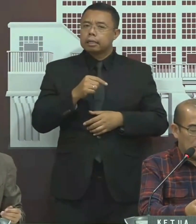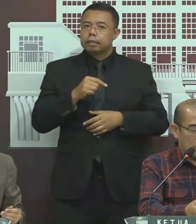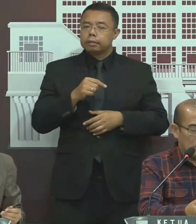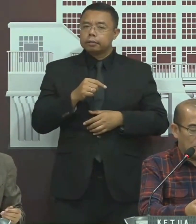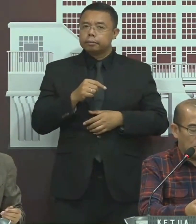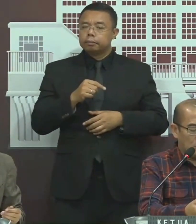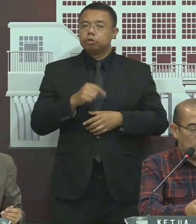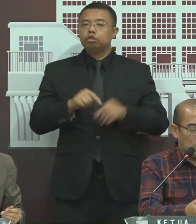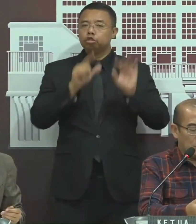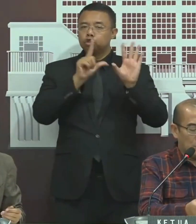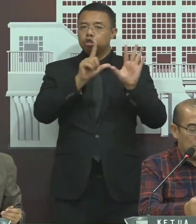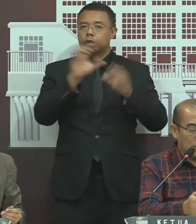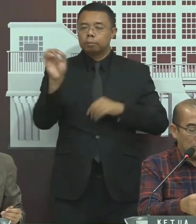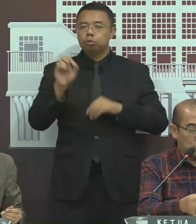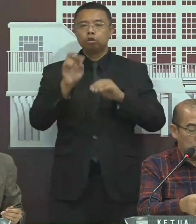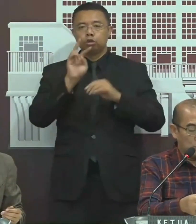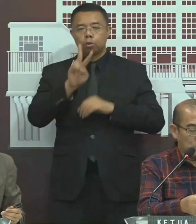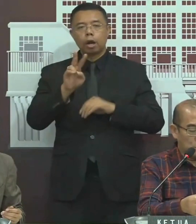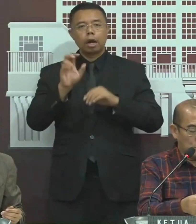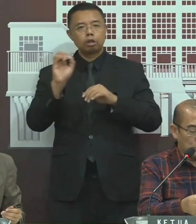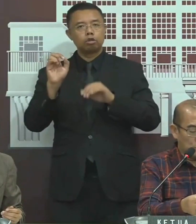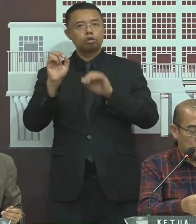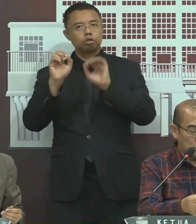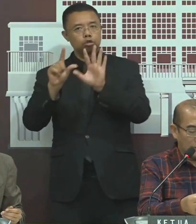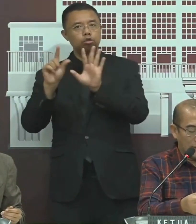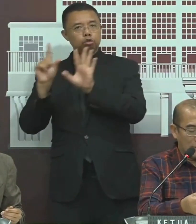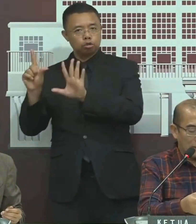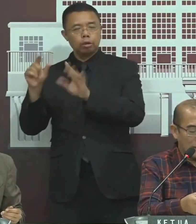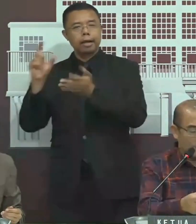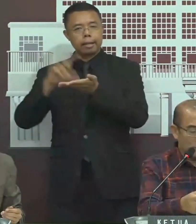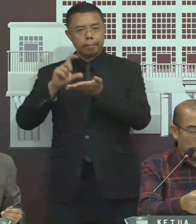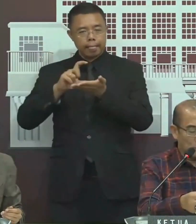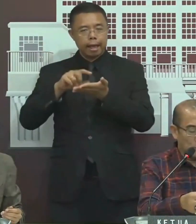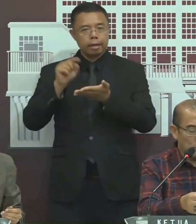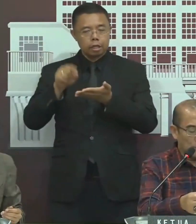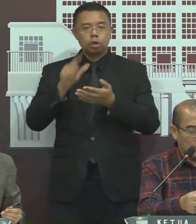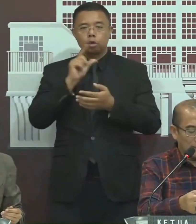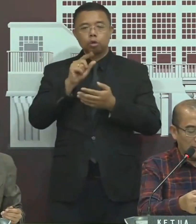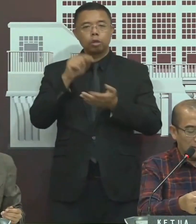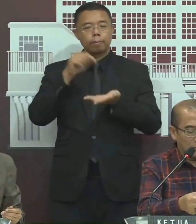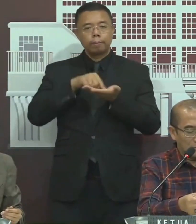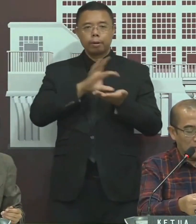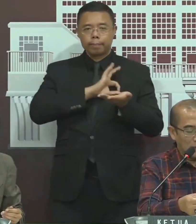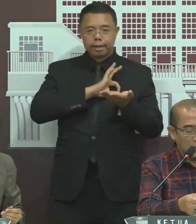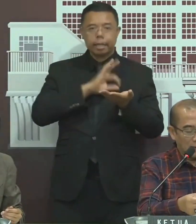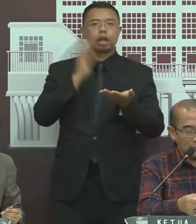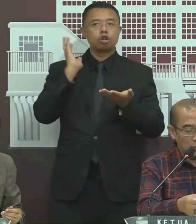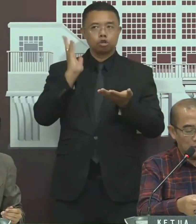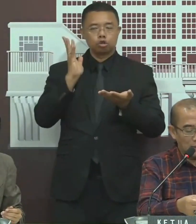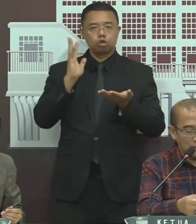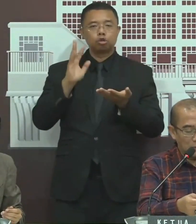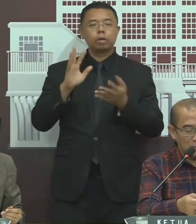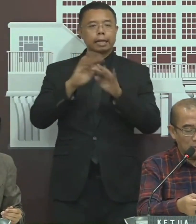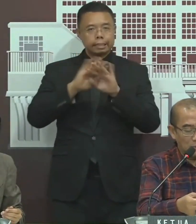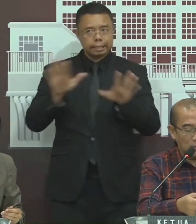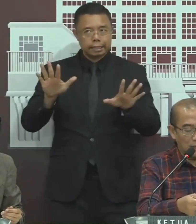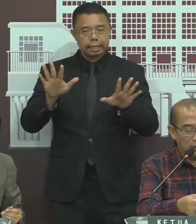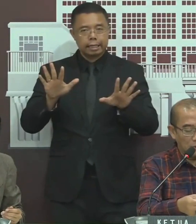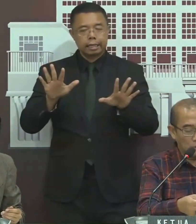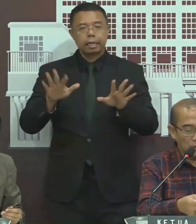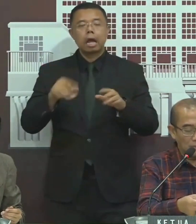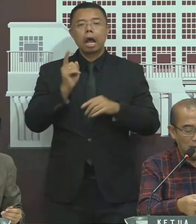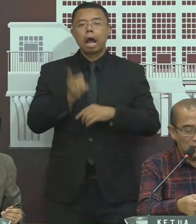Dari 7.277 kejamatan Untuk pemilu presiden yang sudah rekap sudah selesai 2